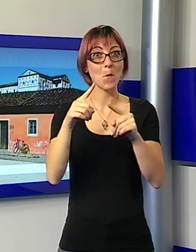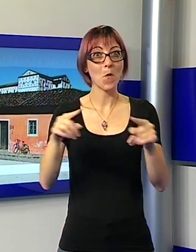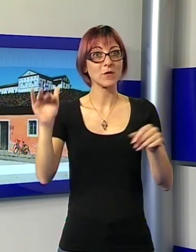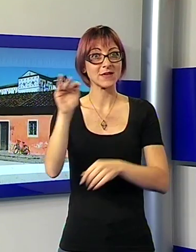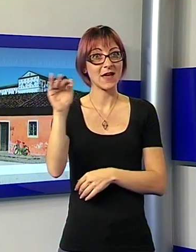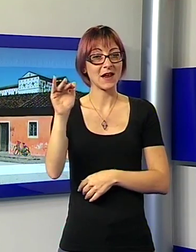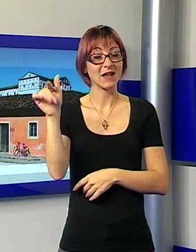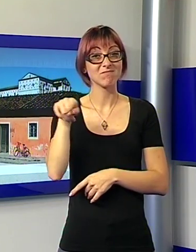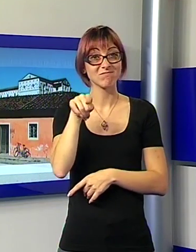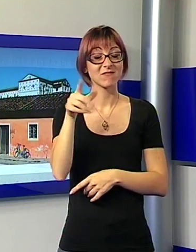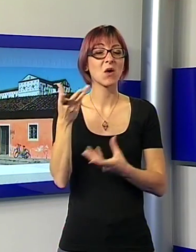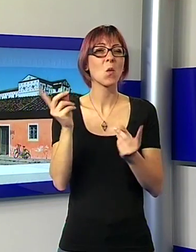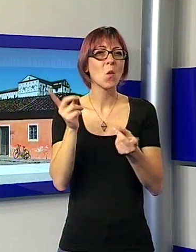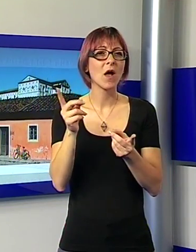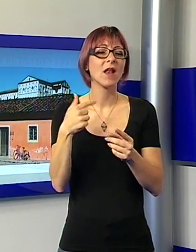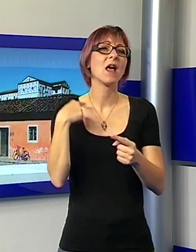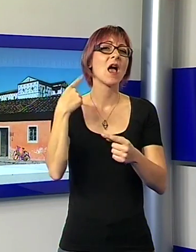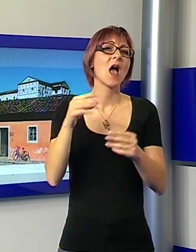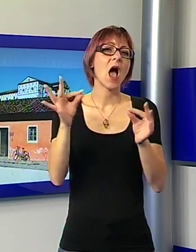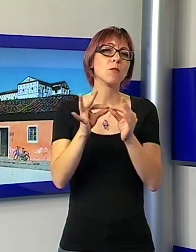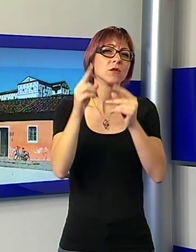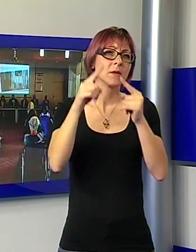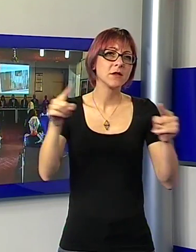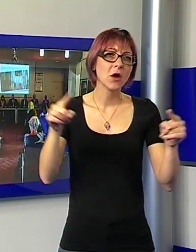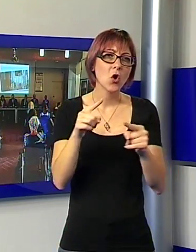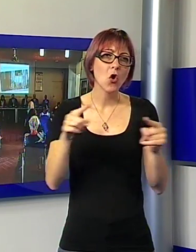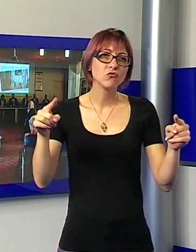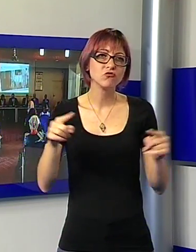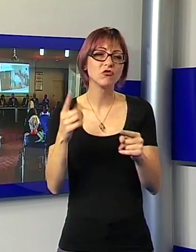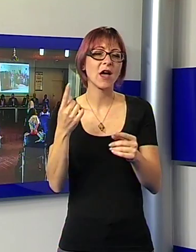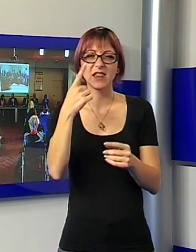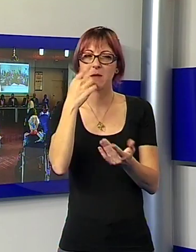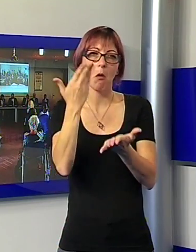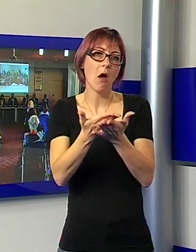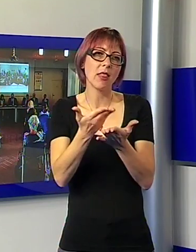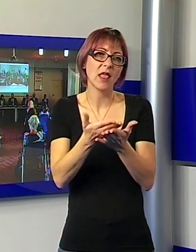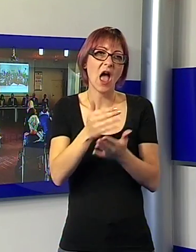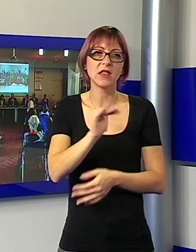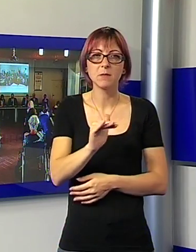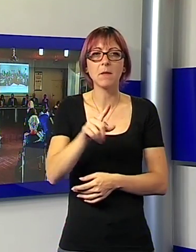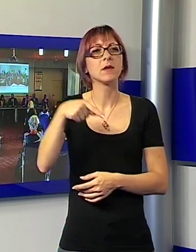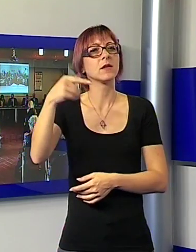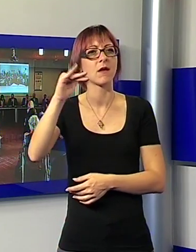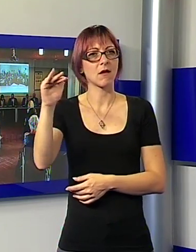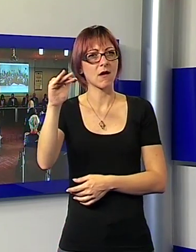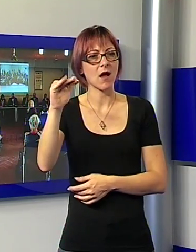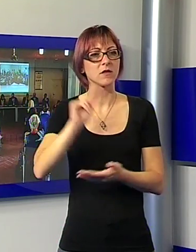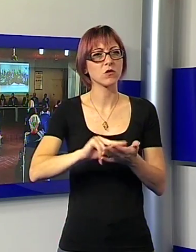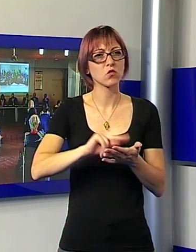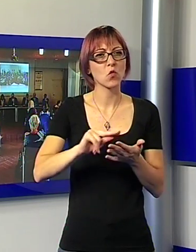concerti e appuntamenti che l'associazione musicale lucchese dedica ai bambini e ai ragazzi delle scuole, da quella dell'infanzia alle superiori.